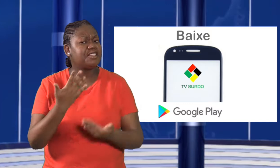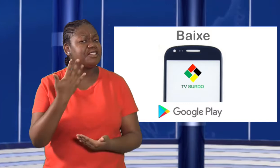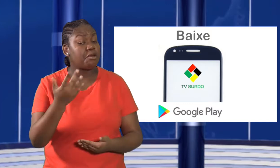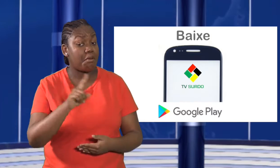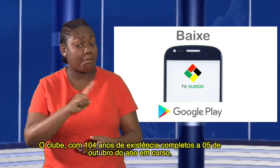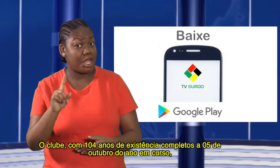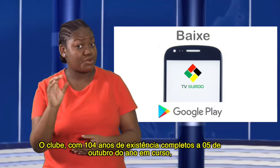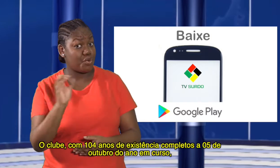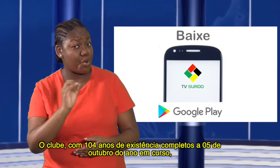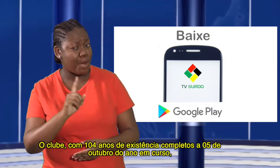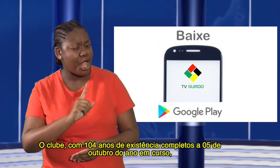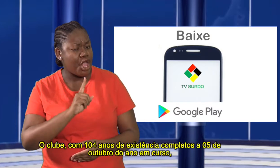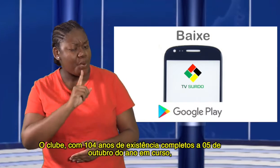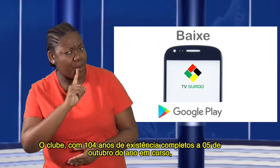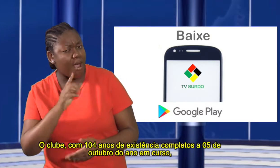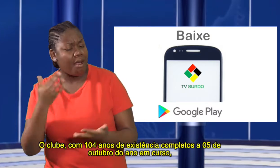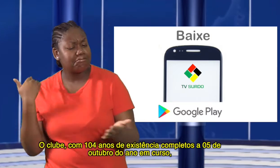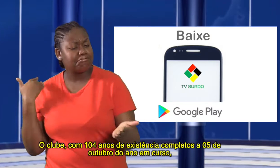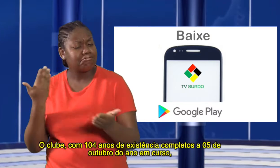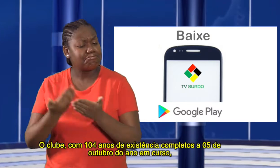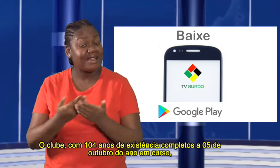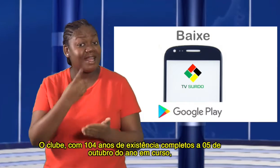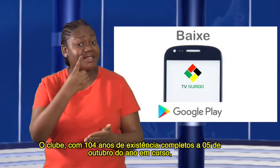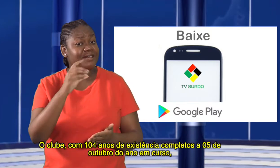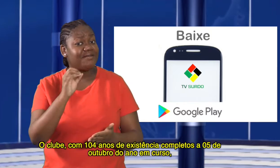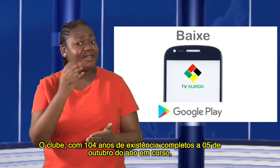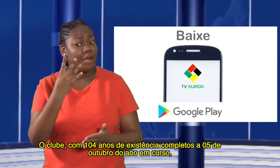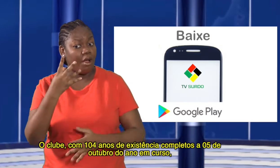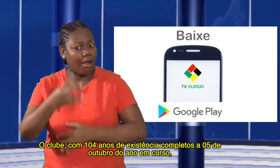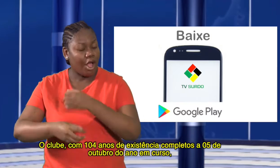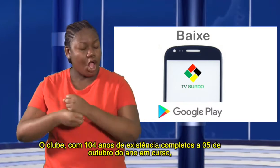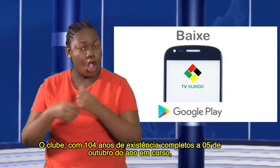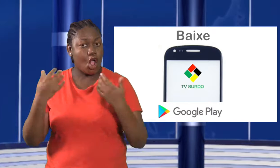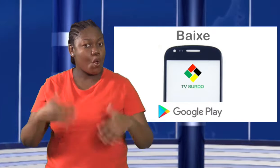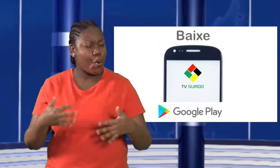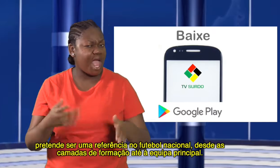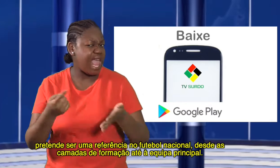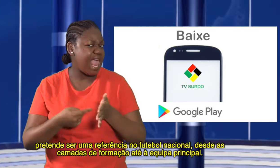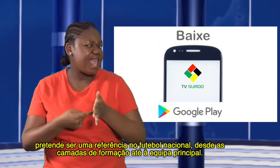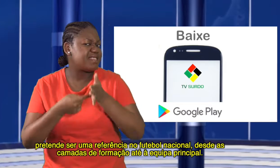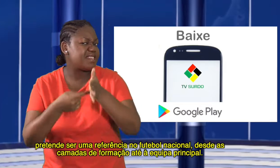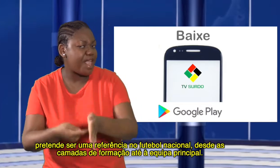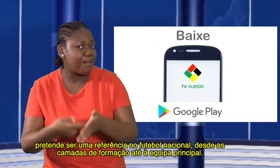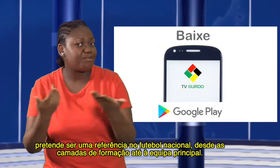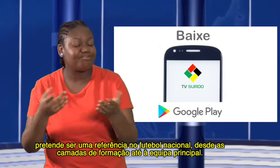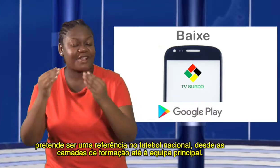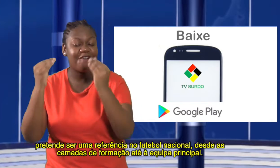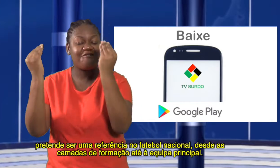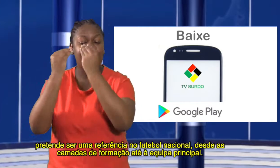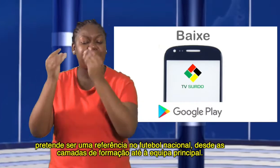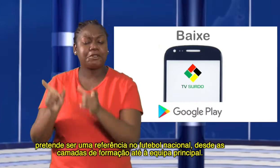O clube, com 104 anos de existência completos a 5 de outubro do ano em curso, pretende ser uma referência no futebol nacional, desde